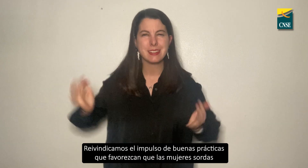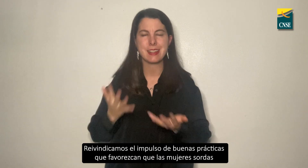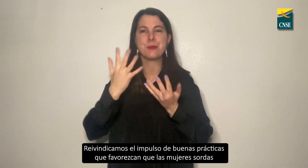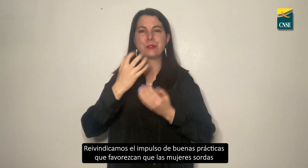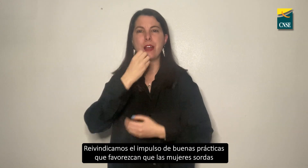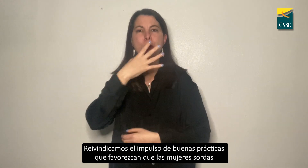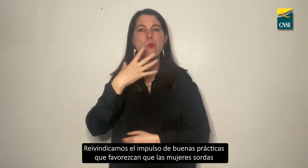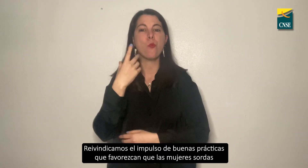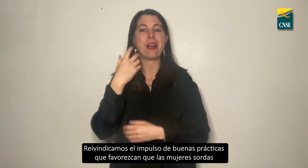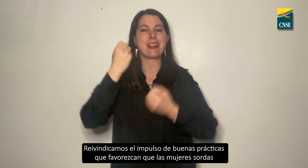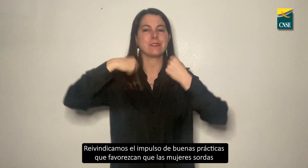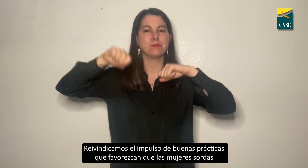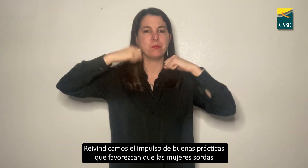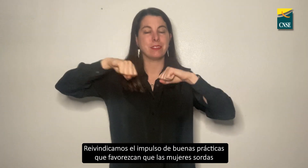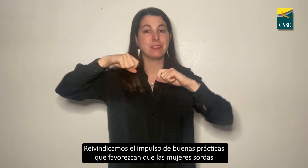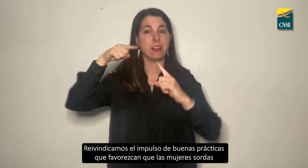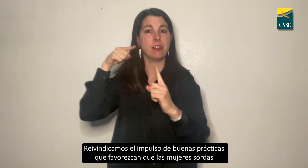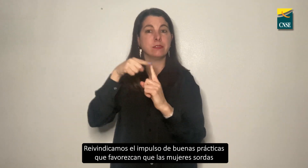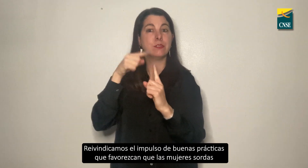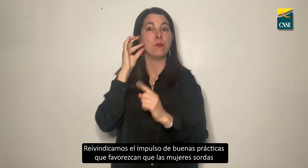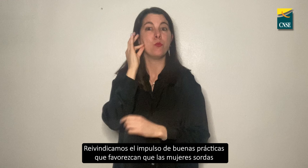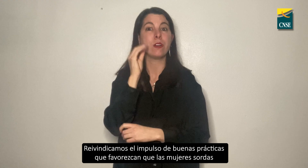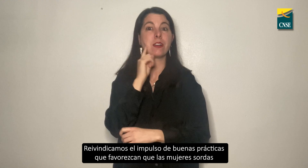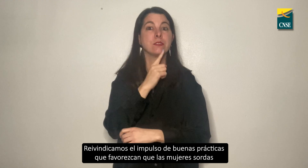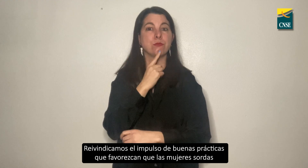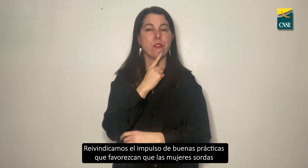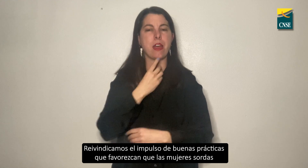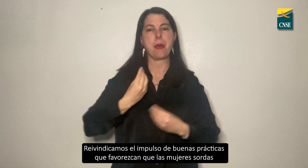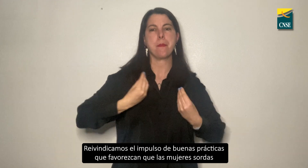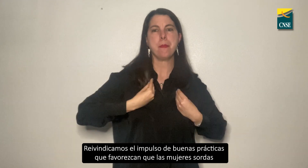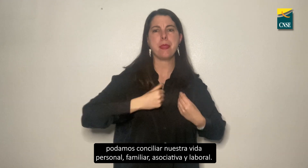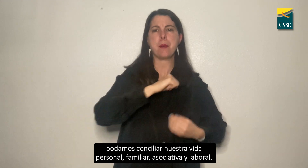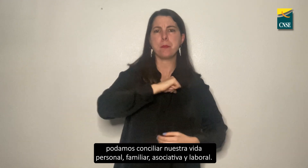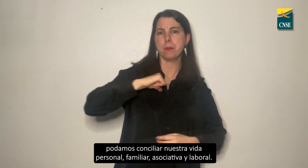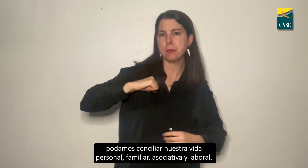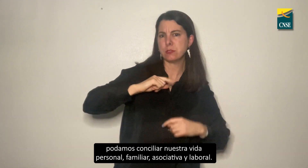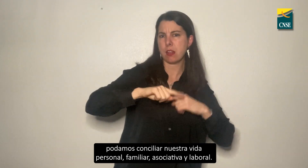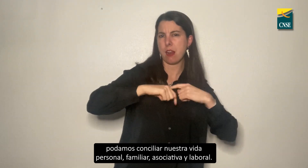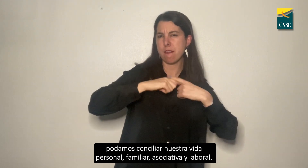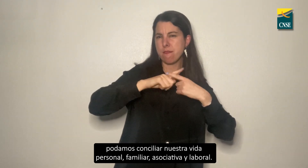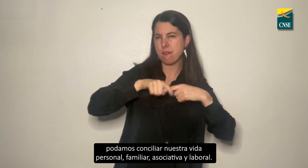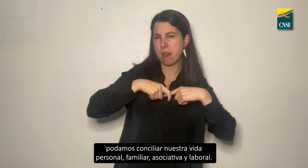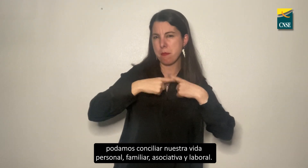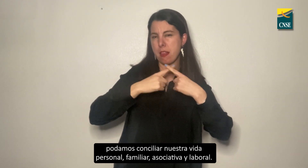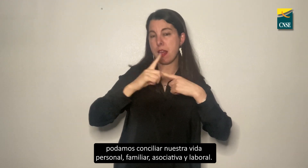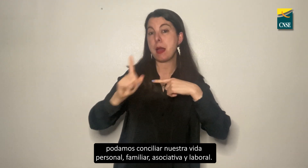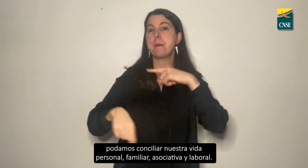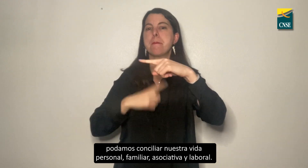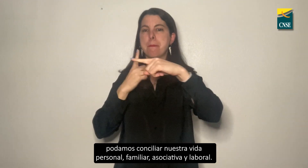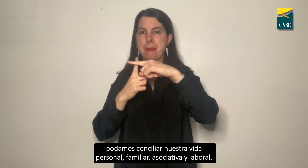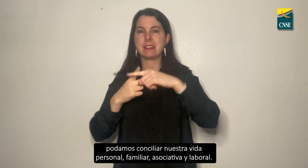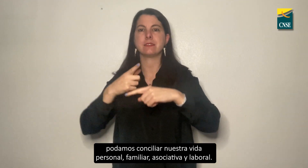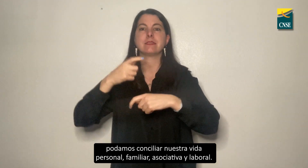Reivindicamos el impulso de buenas prácticas que favorezcan que las mujeres sordas podamos conciliar nuestra vida personal,